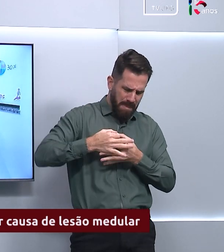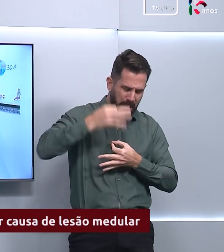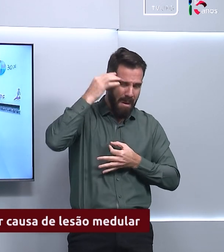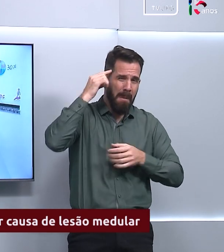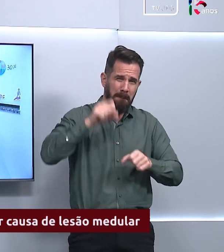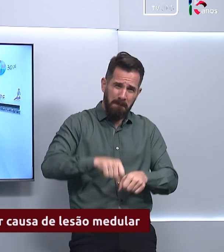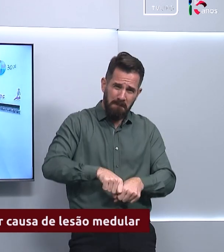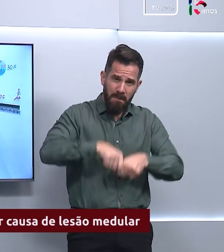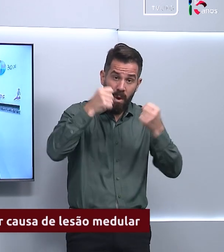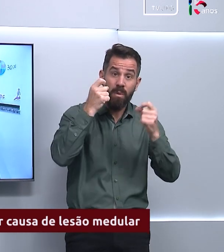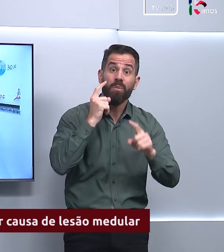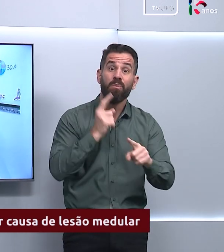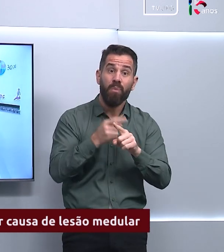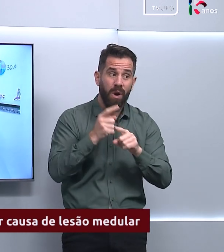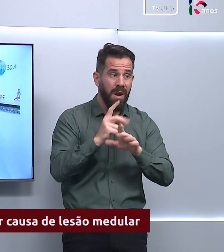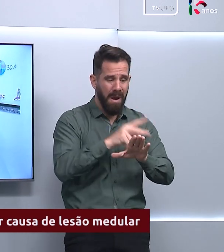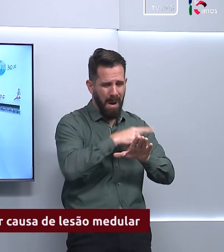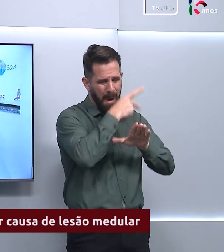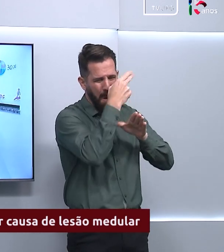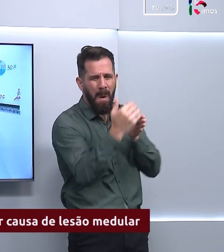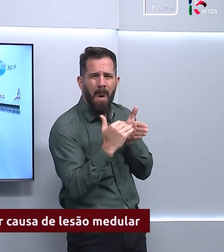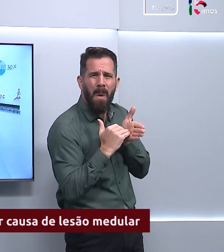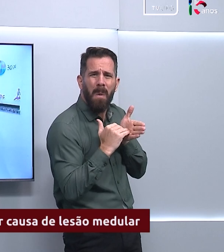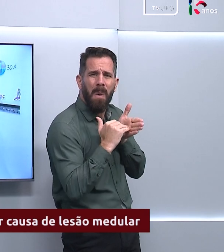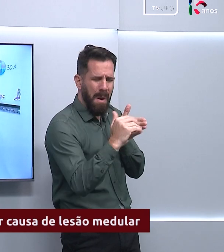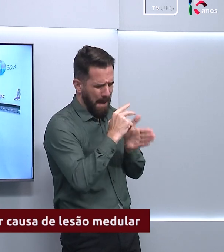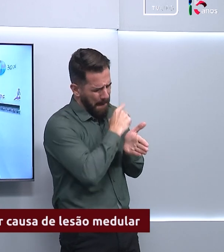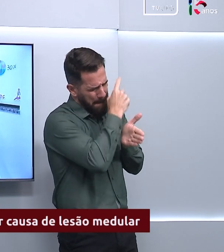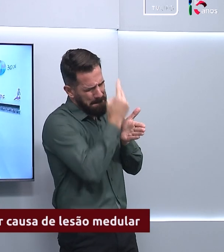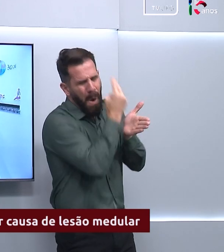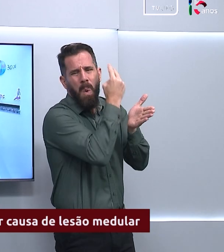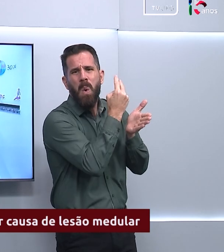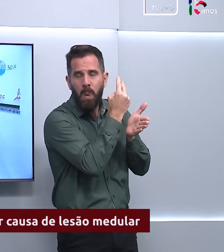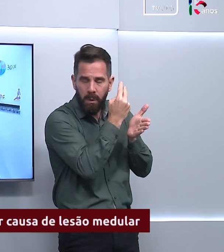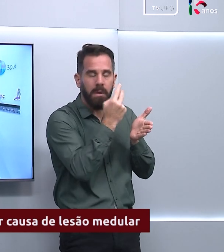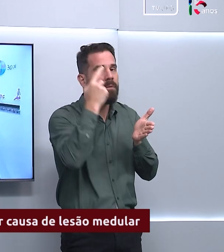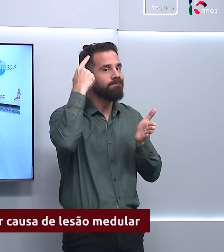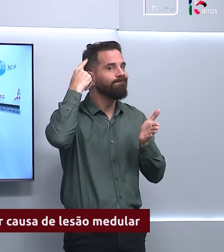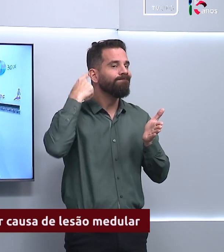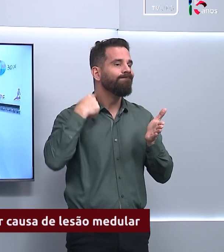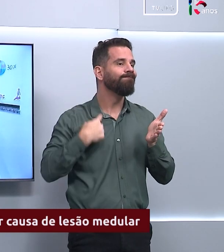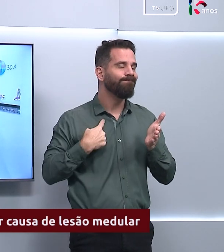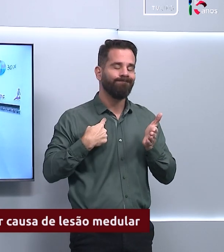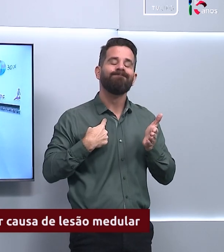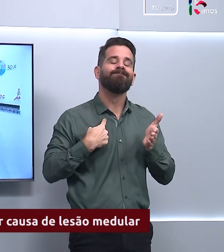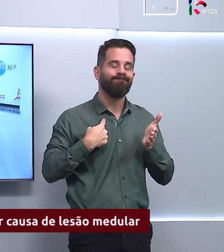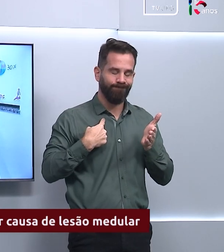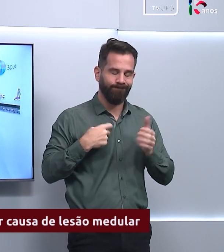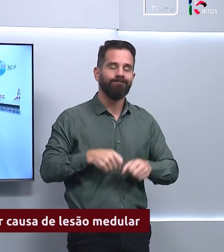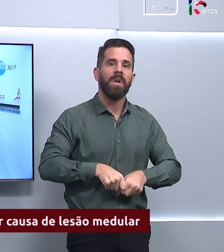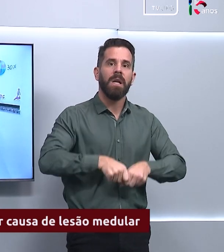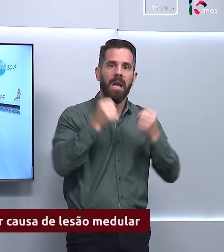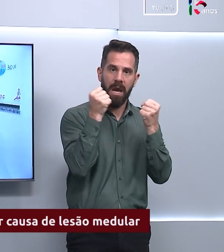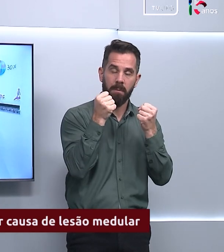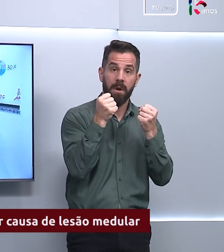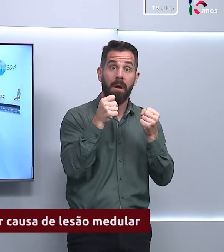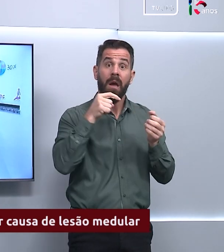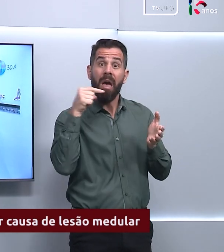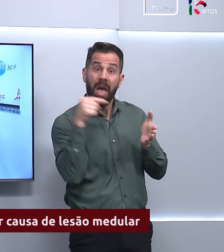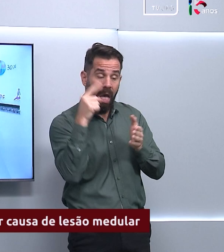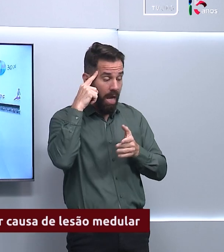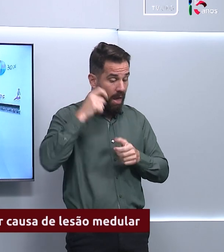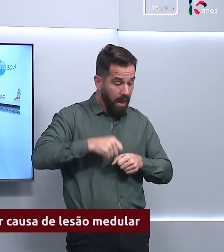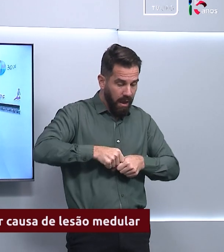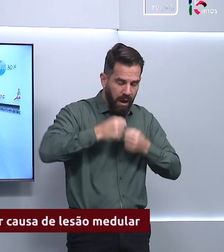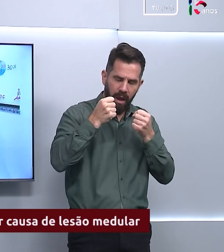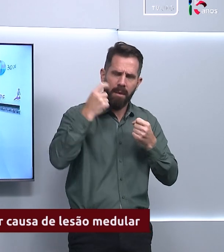mergulho em água rasa causa lesões na região cervical da coluna devido ao mergulho e ao impacto esse trauma vai